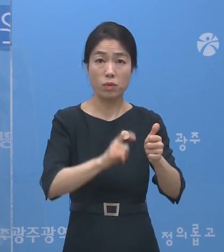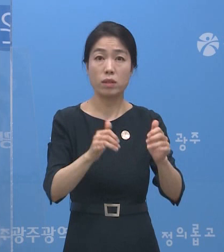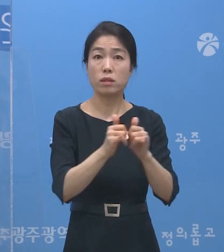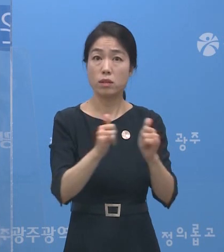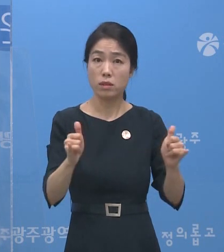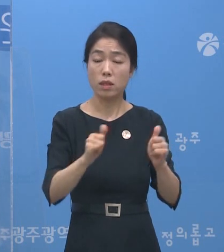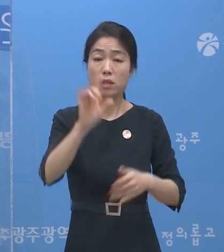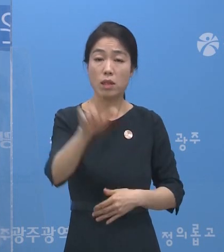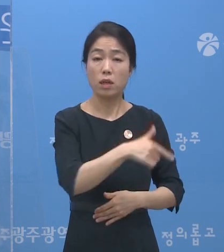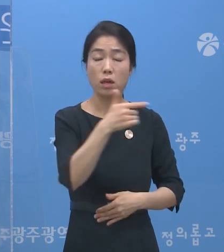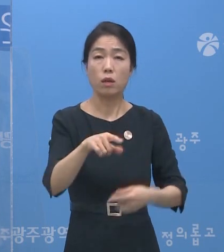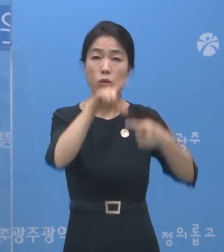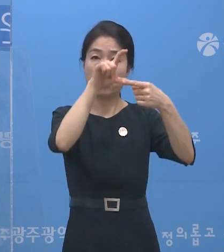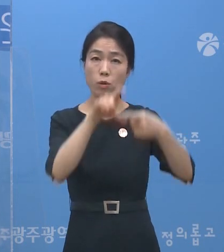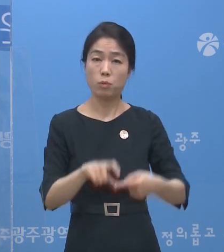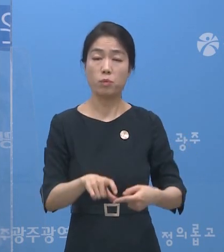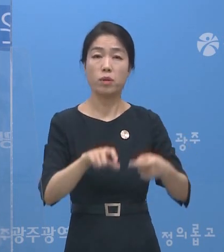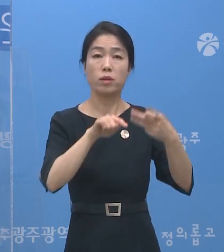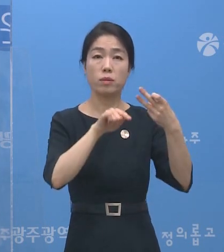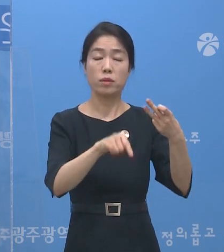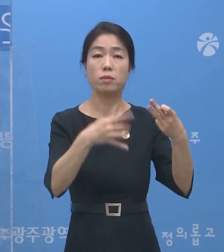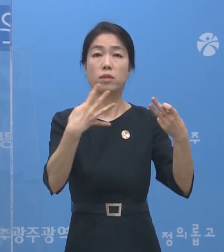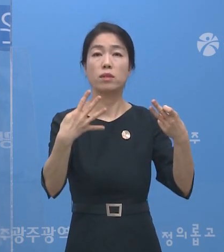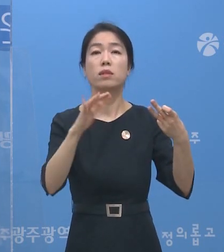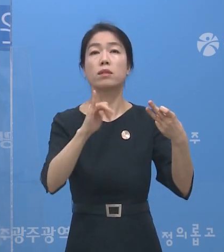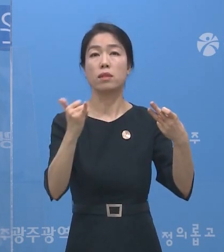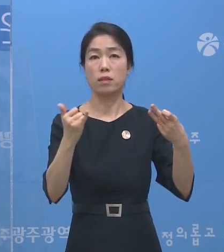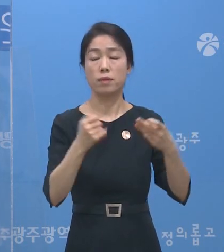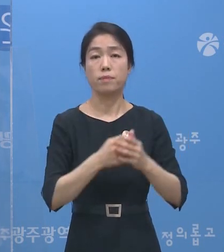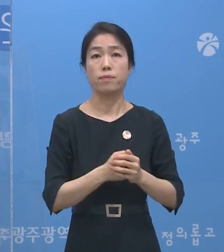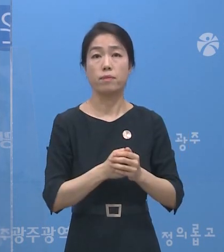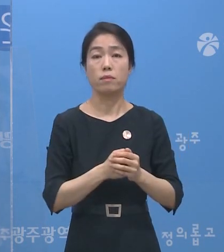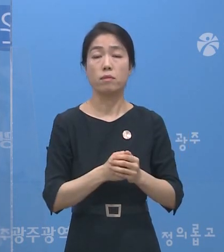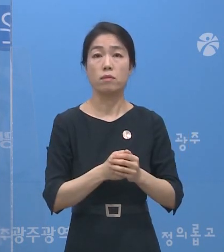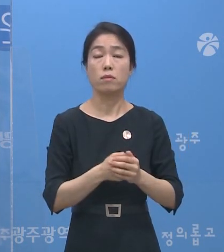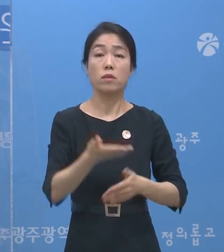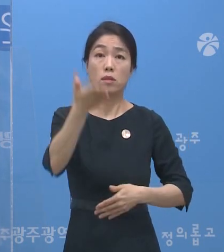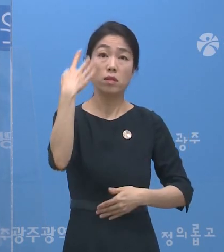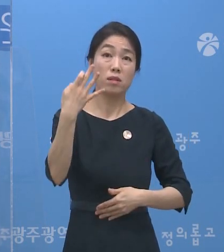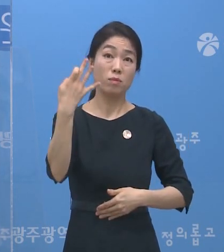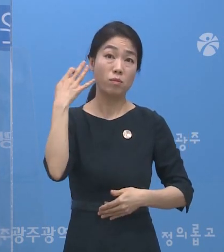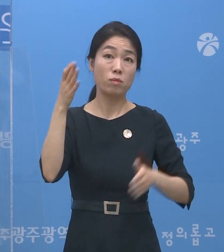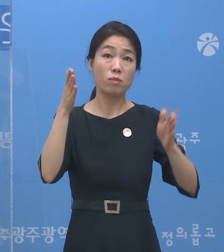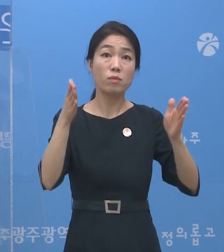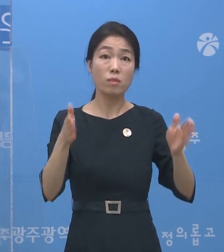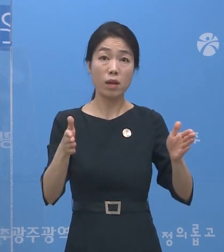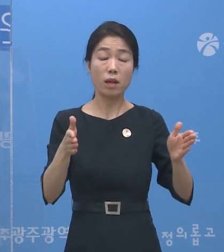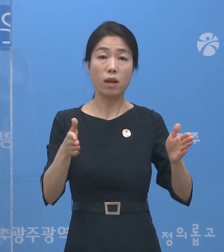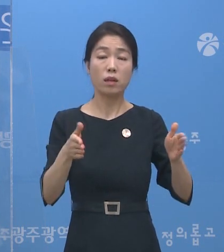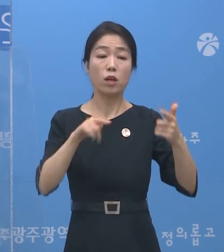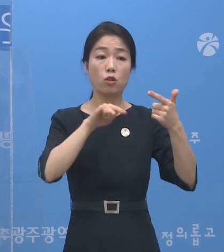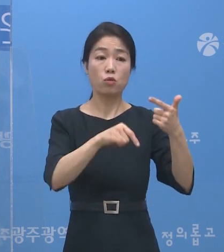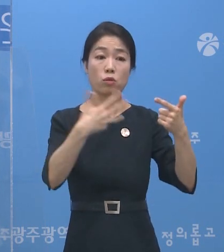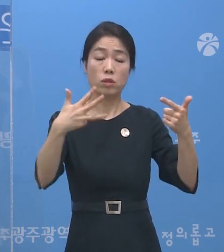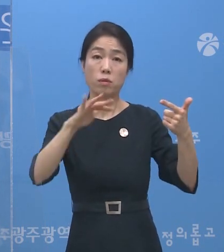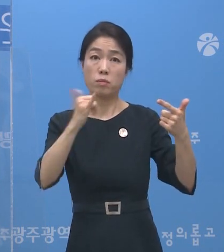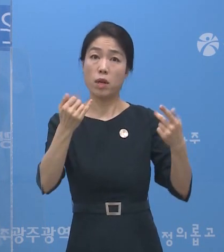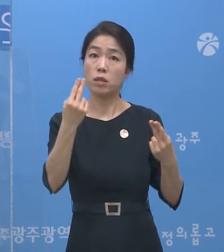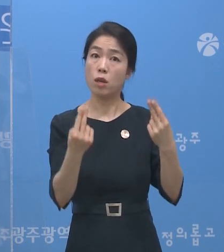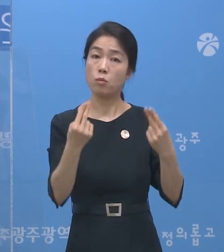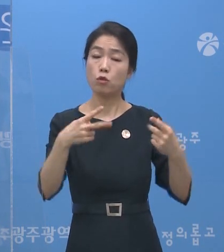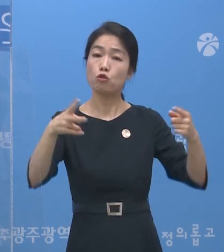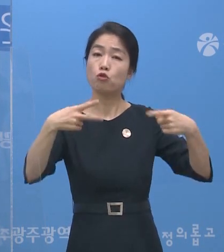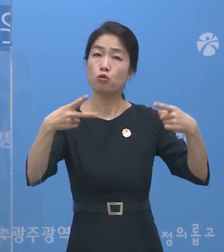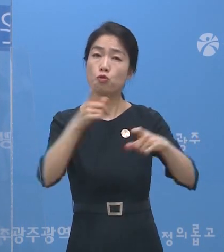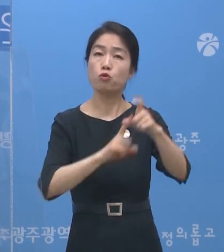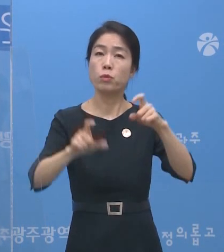하루 평균 13.4명으로 앞선 일주일 6.8명에 비해 2배